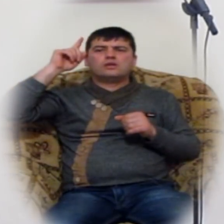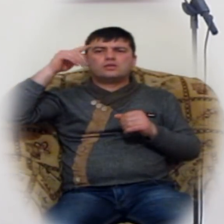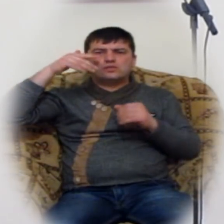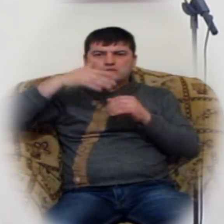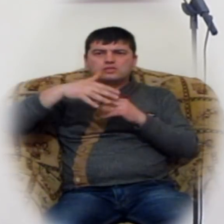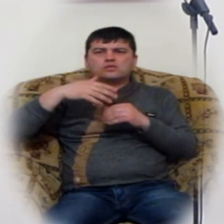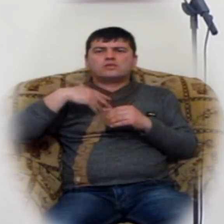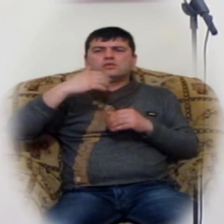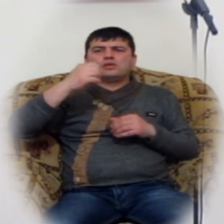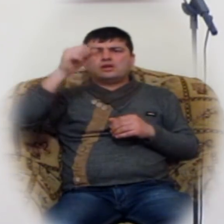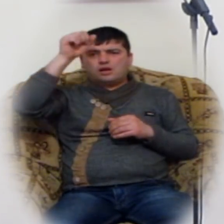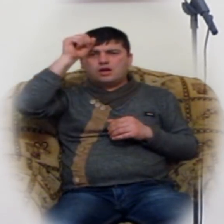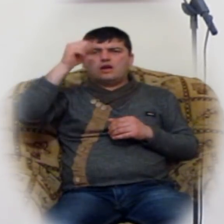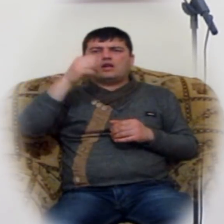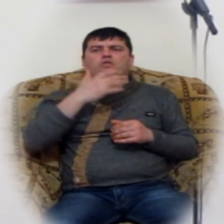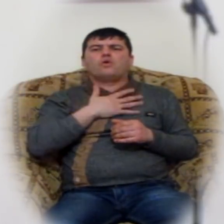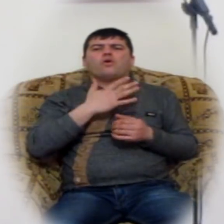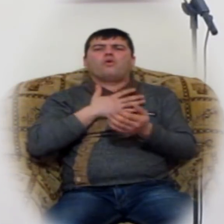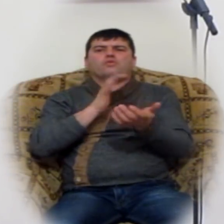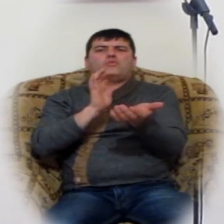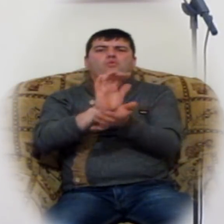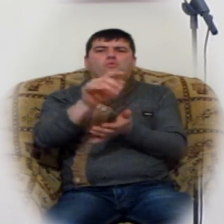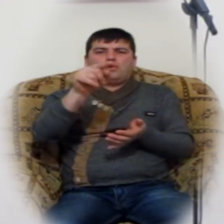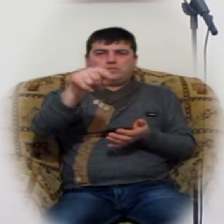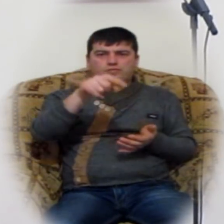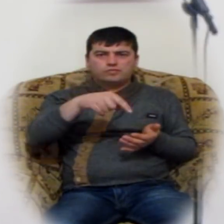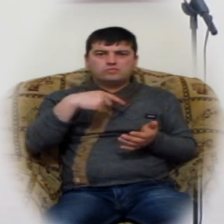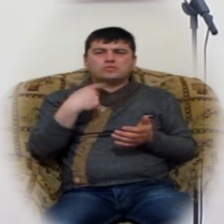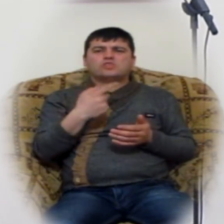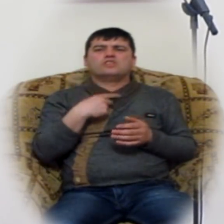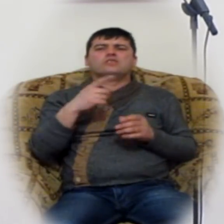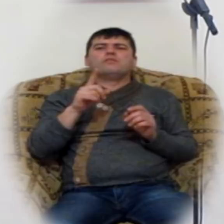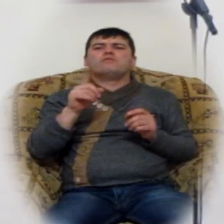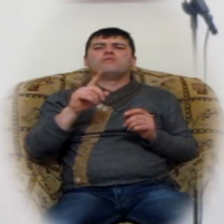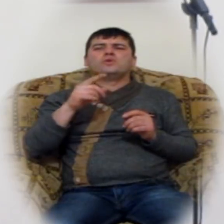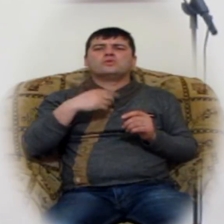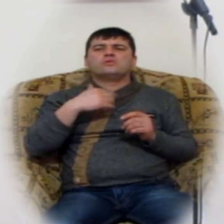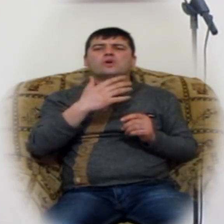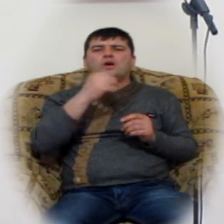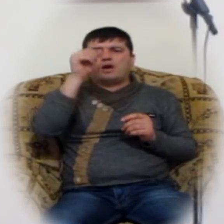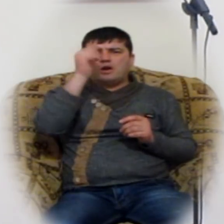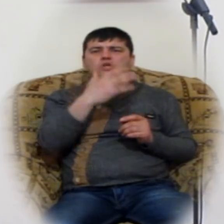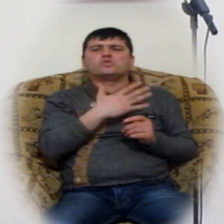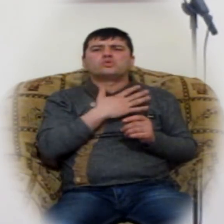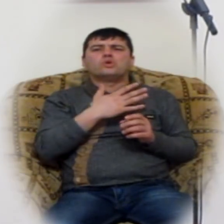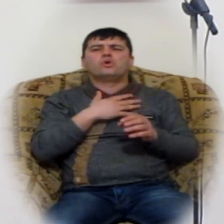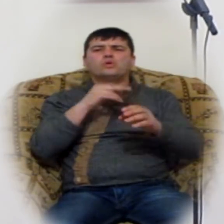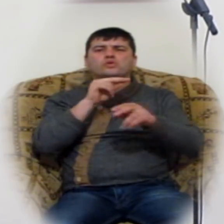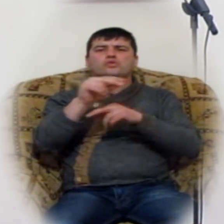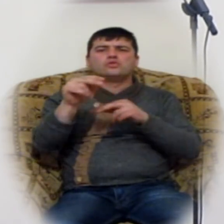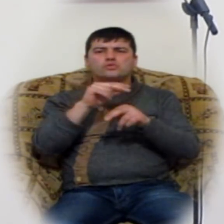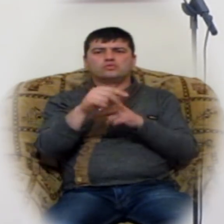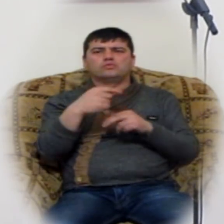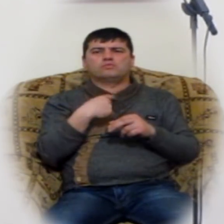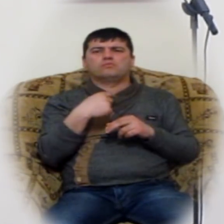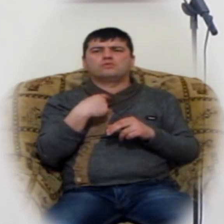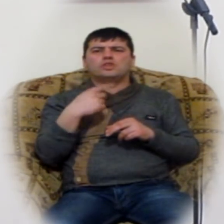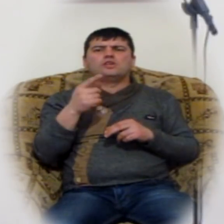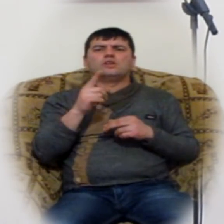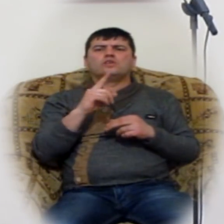ված իրա հոգին ուղարկեց մեր մեջ, որ հենց աստցո հոգին է սովորեսնում մեզ այն բաները, որոց